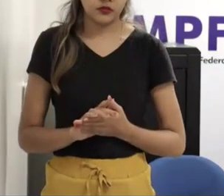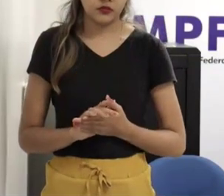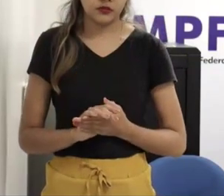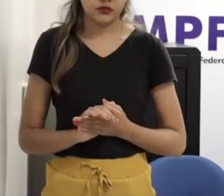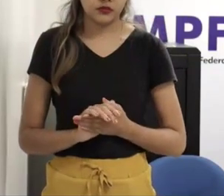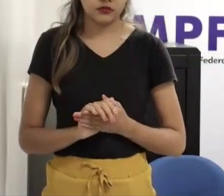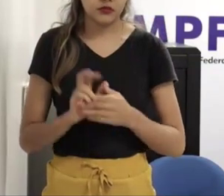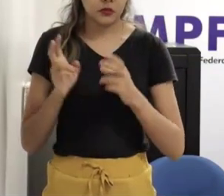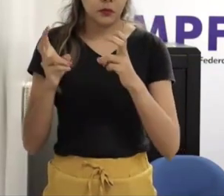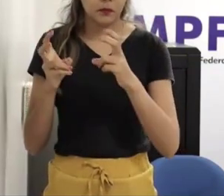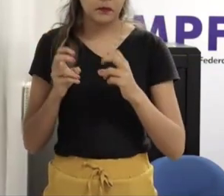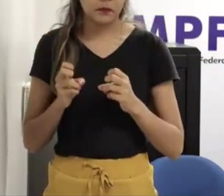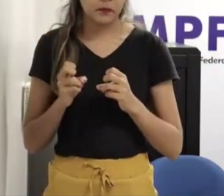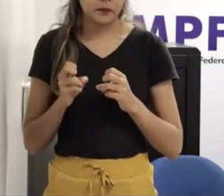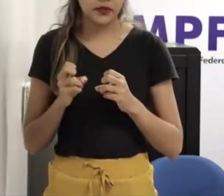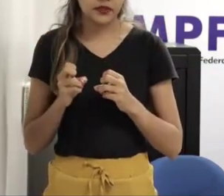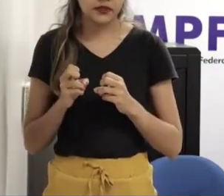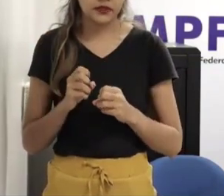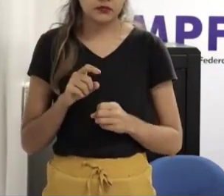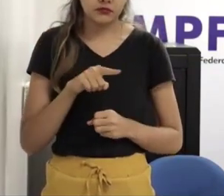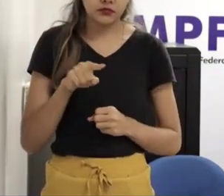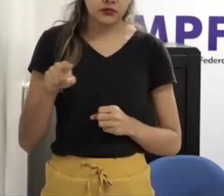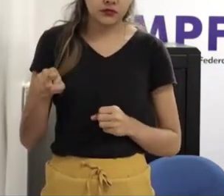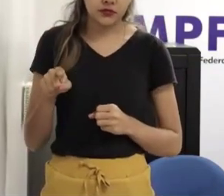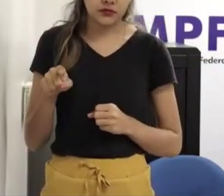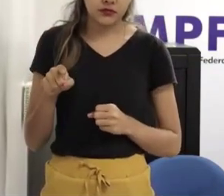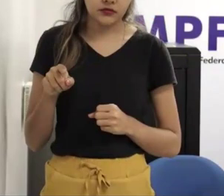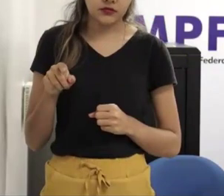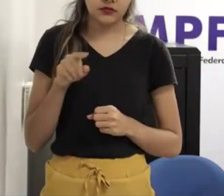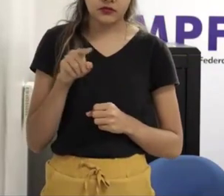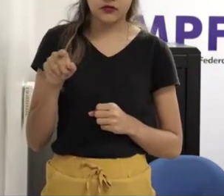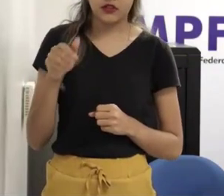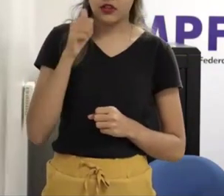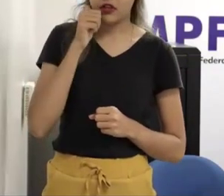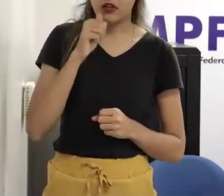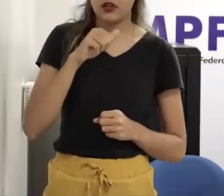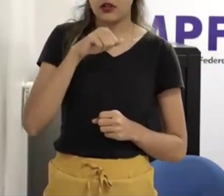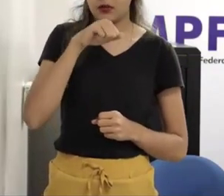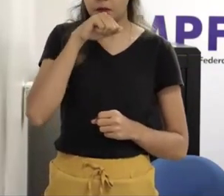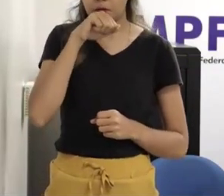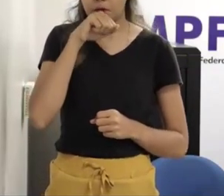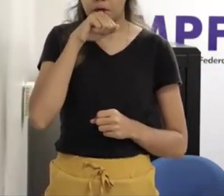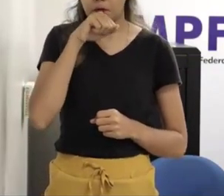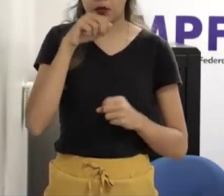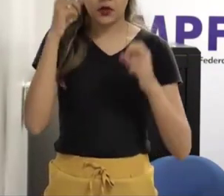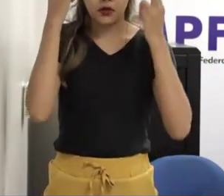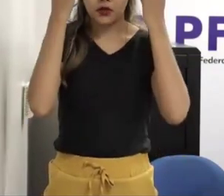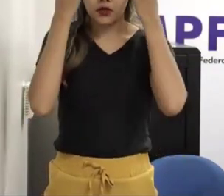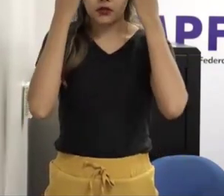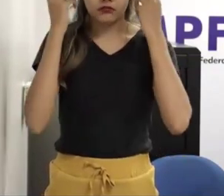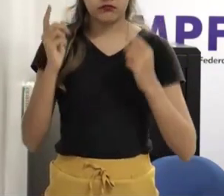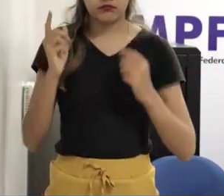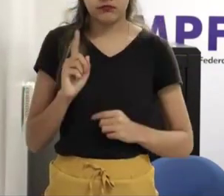constituídas por mães atípicas essa essa essa chefia ela